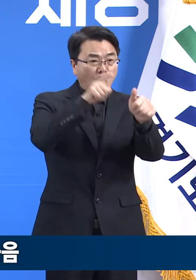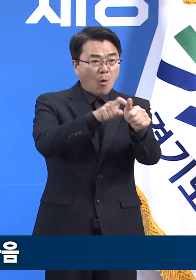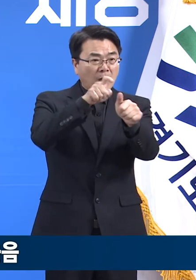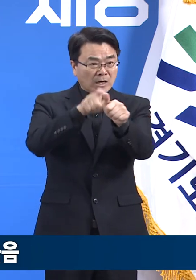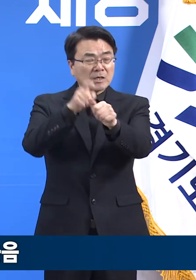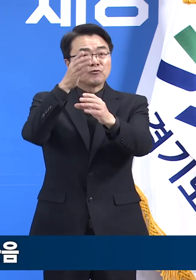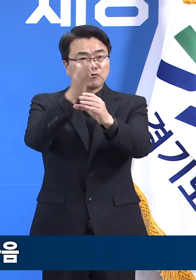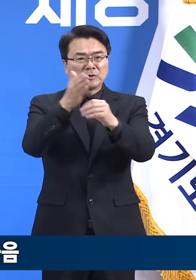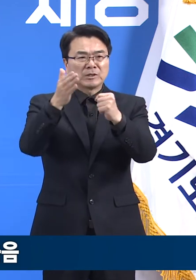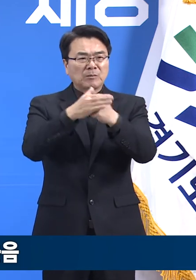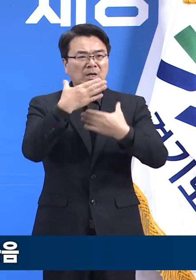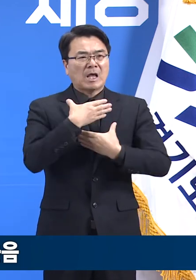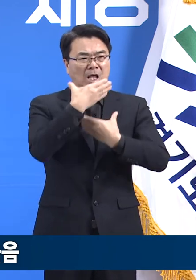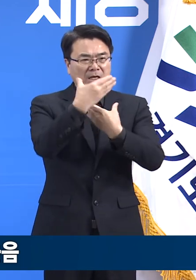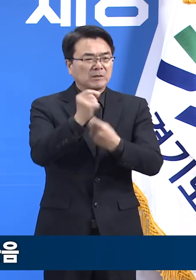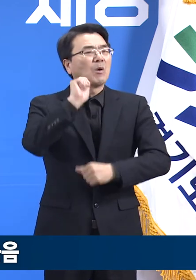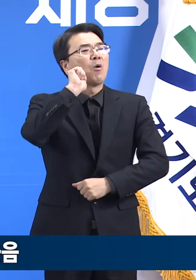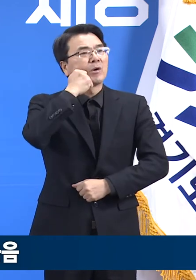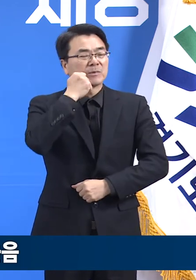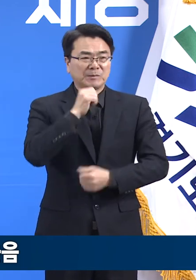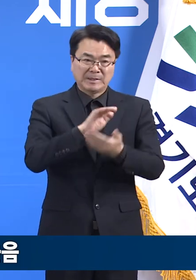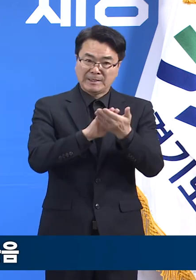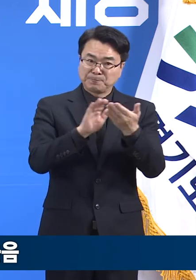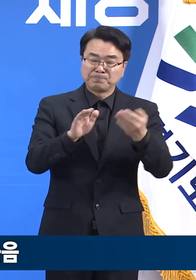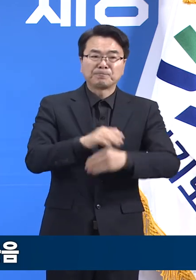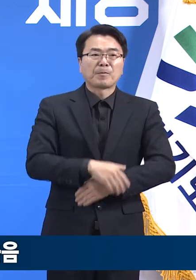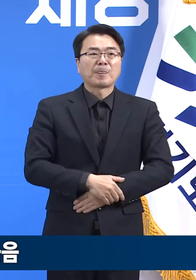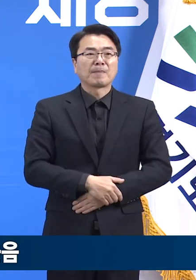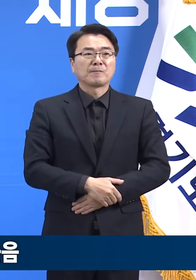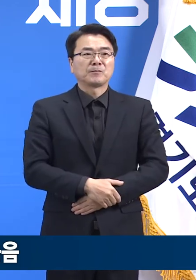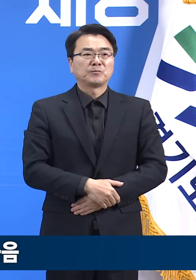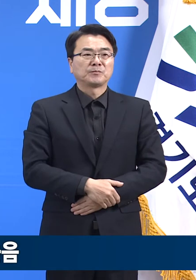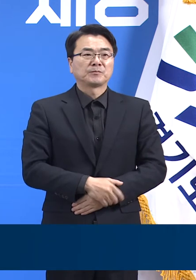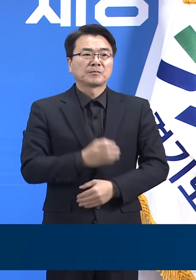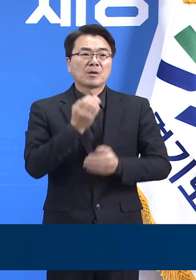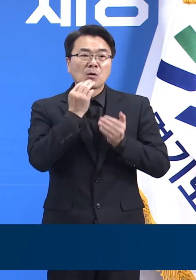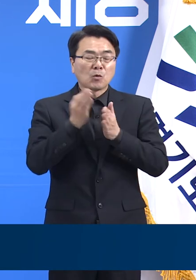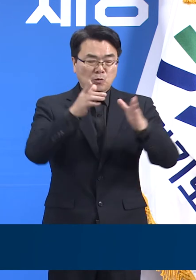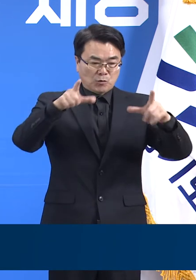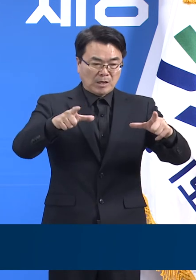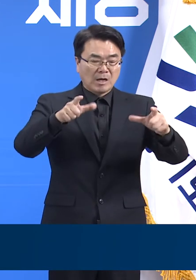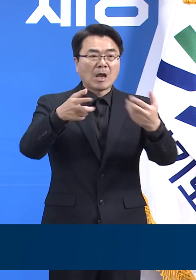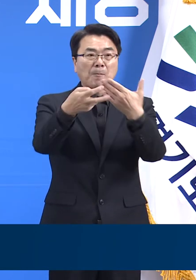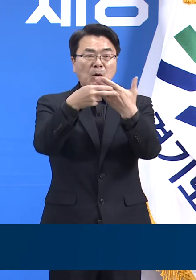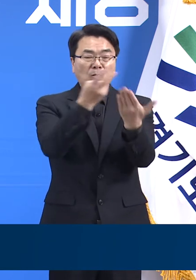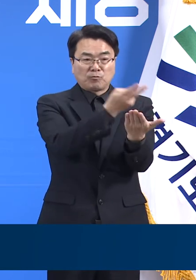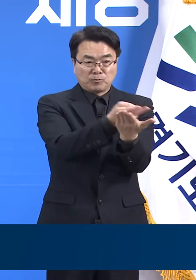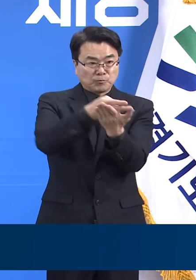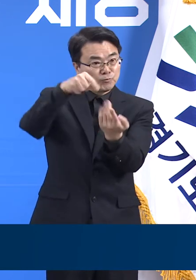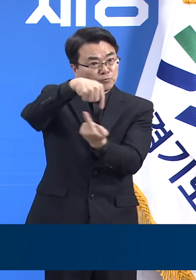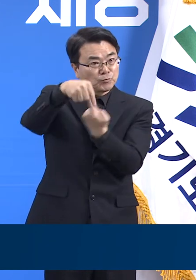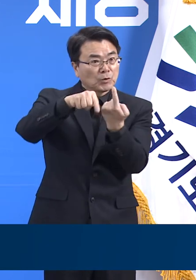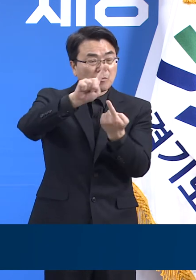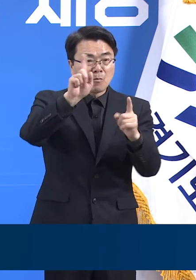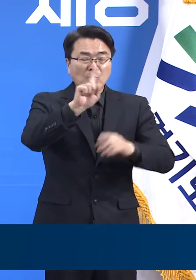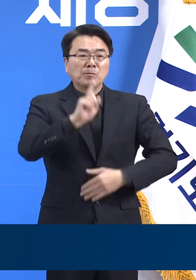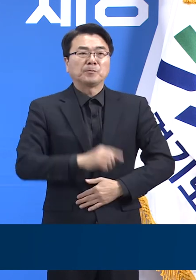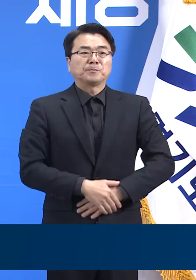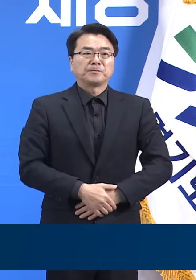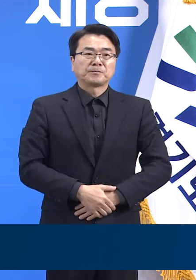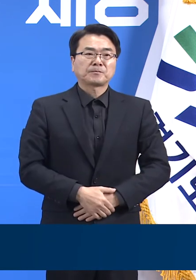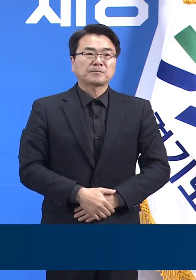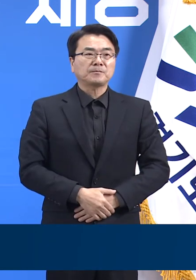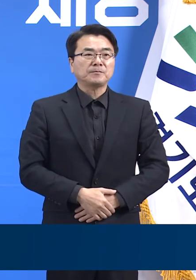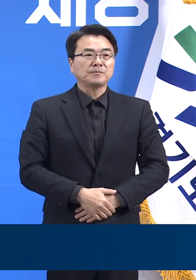수는 없는 상황입니다. 경기도 코로나19 병상 운영 현황에 대하여 말씀드리겠습니다. 12월 27일 20시